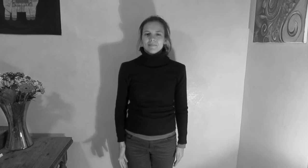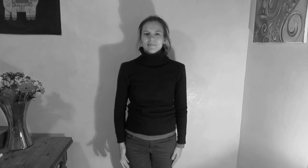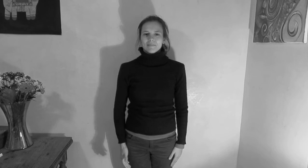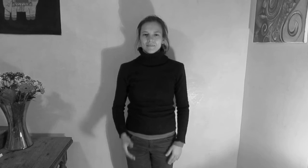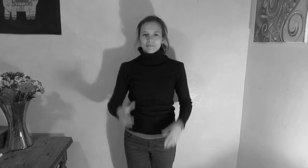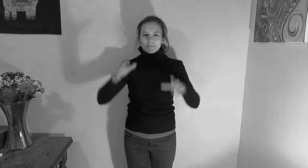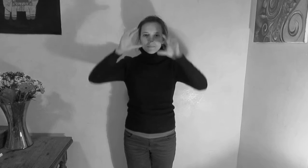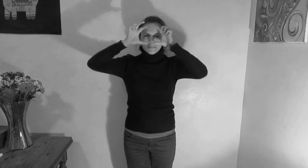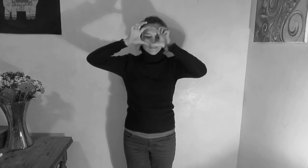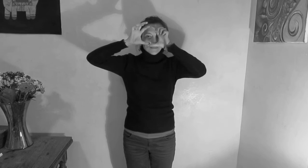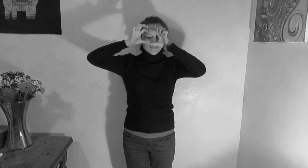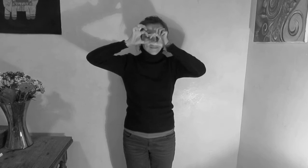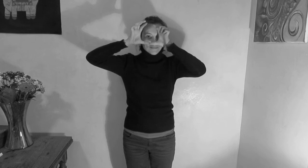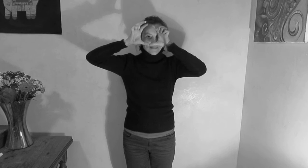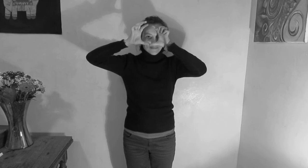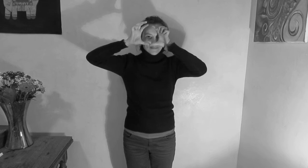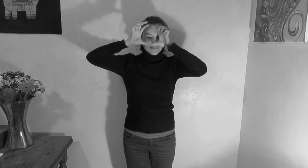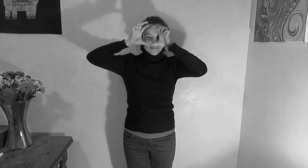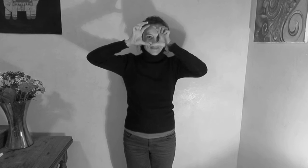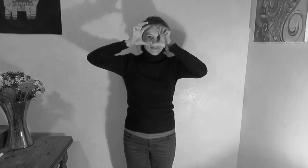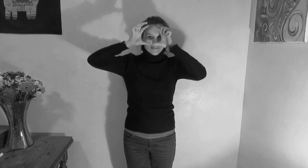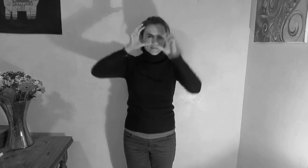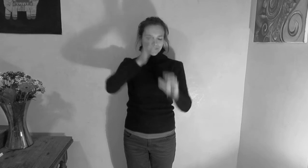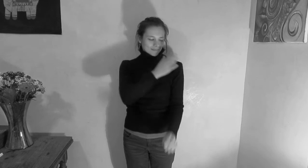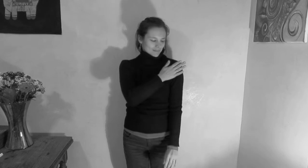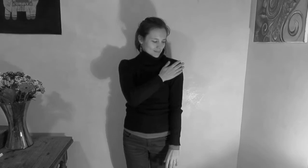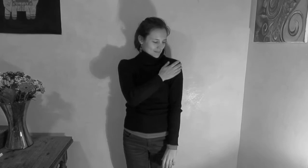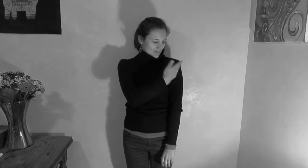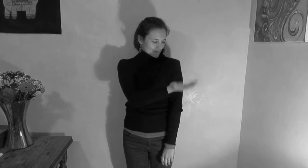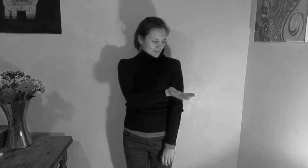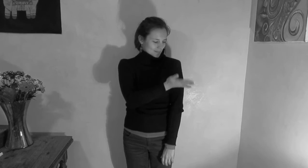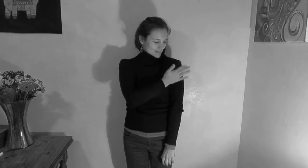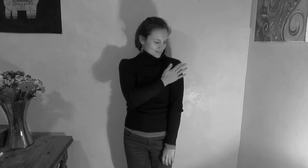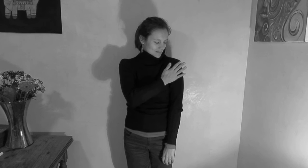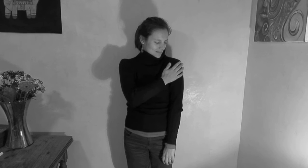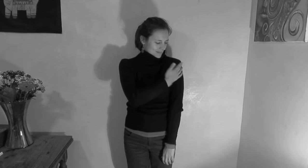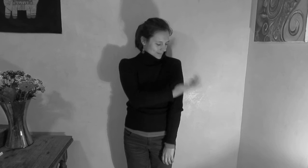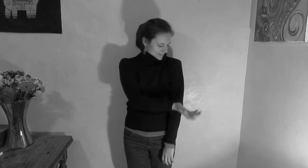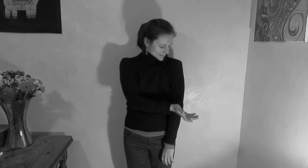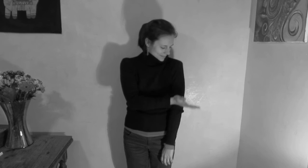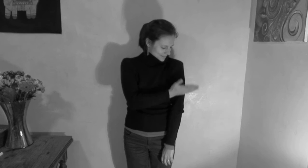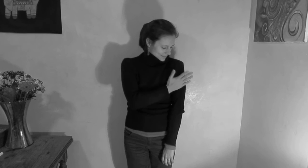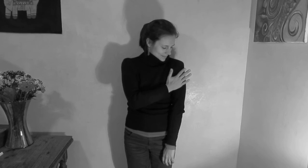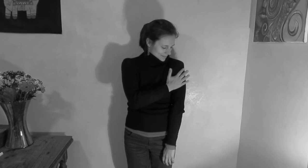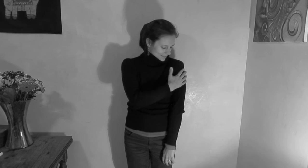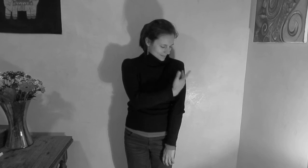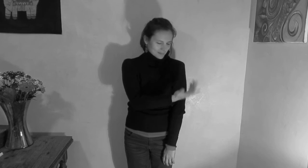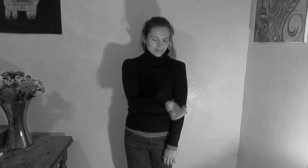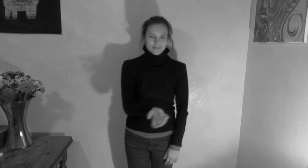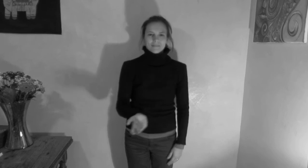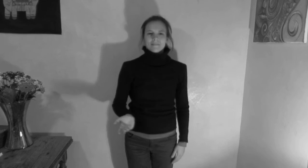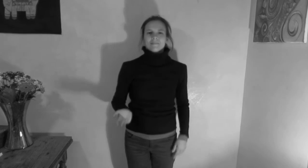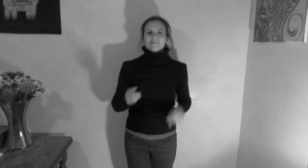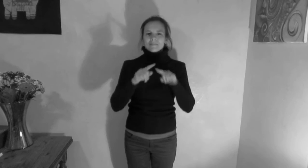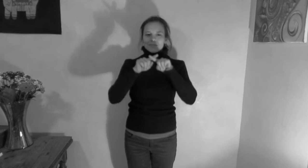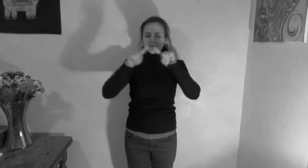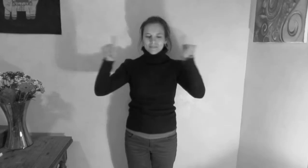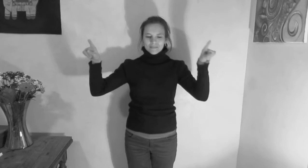photos Les papiers de scolaire La peau Pour un geste ou un